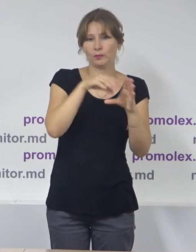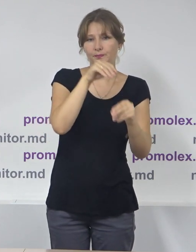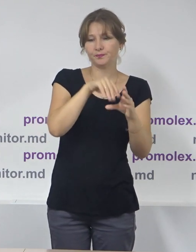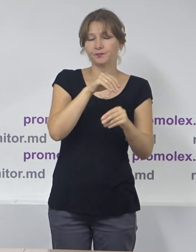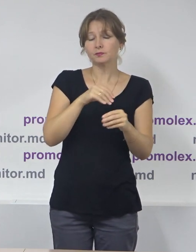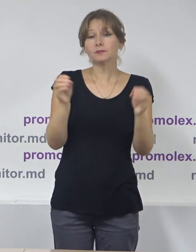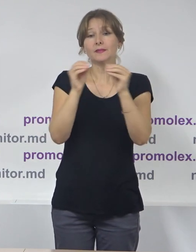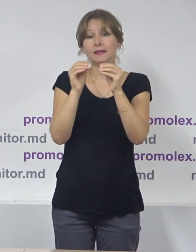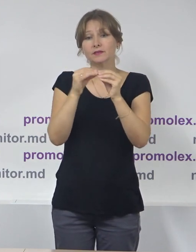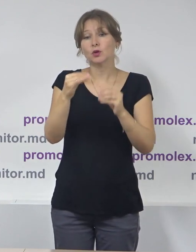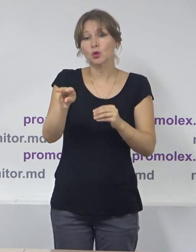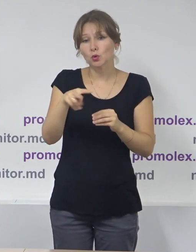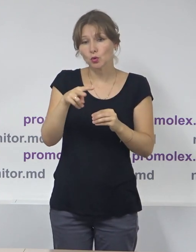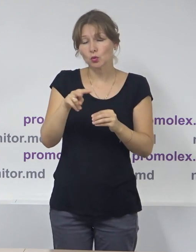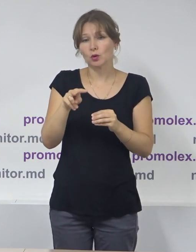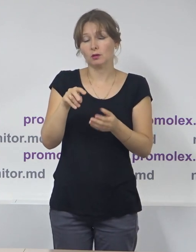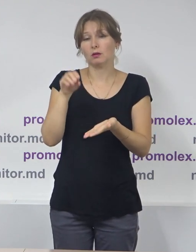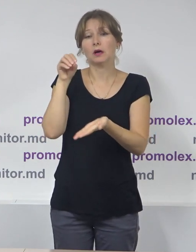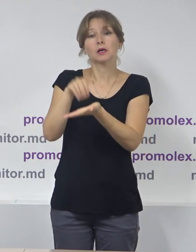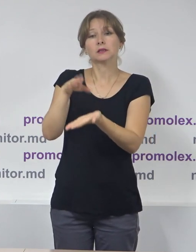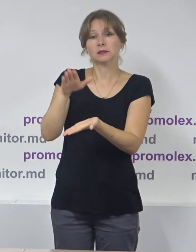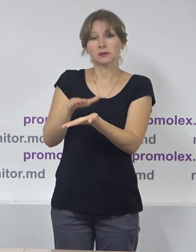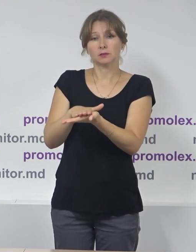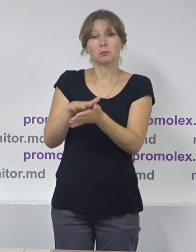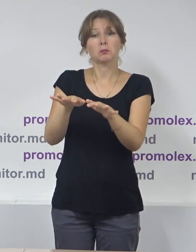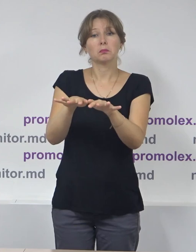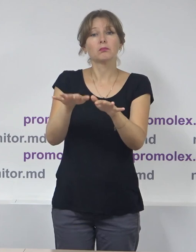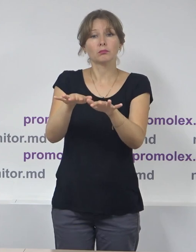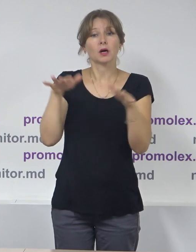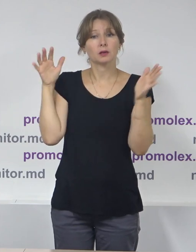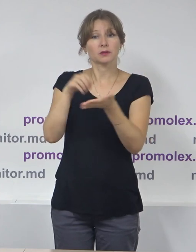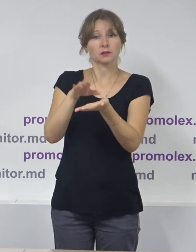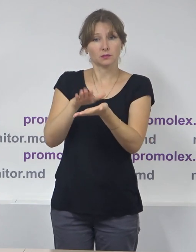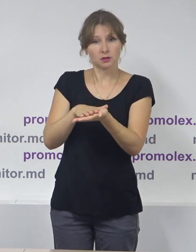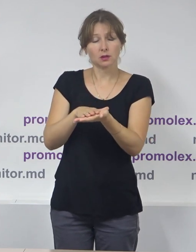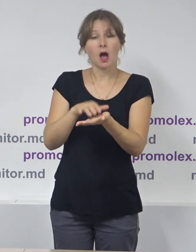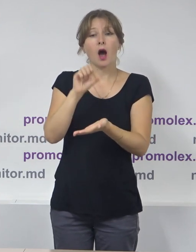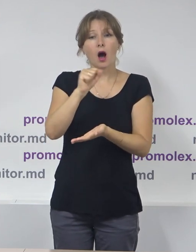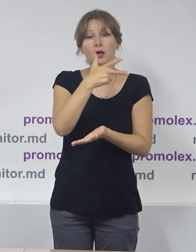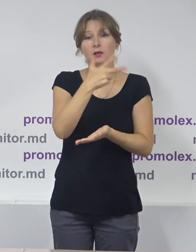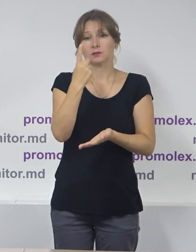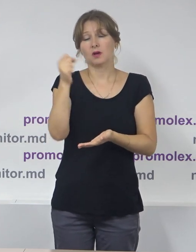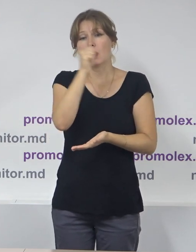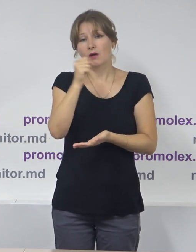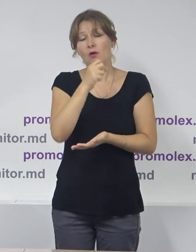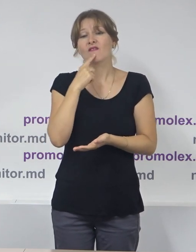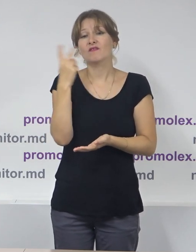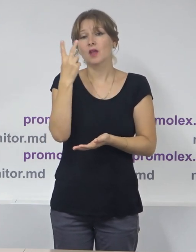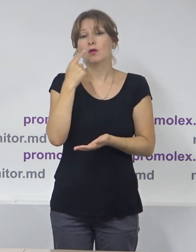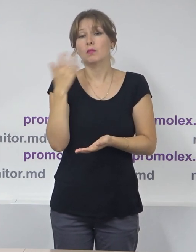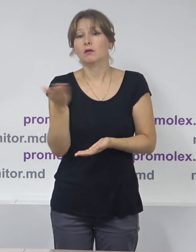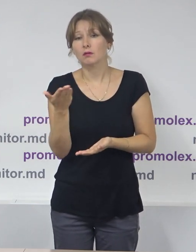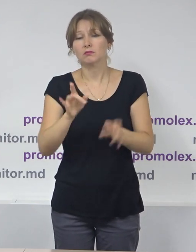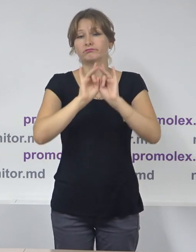10 iulie, Parlamentul a registrat, iar la 31 iulie, deja a și votat în lectura a doua, proiectul de lege